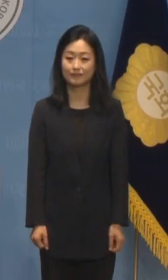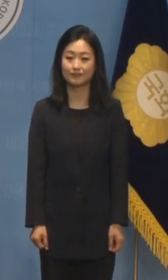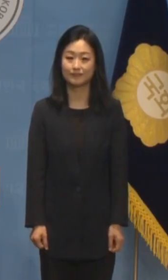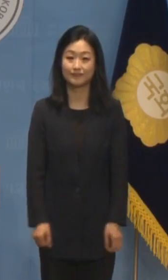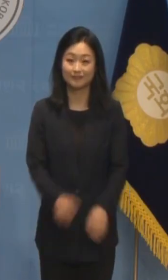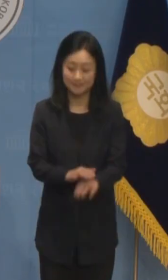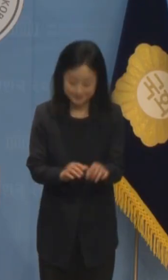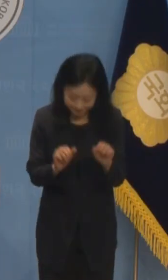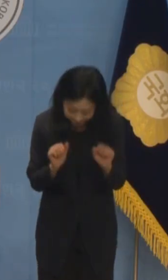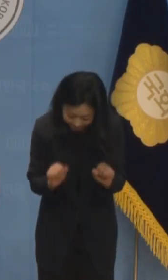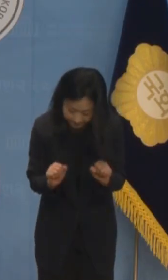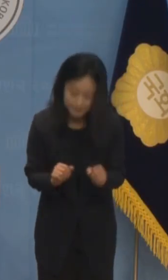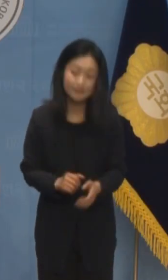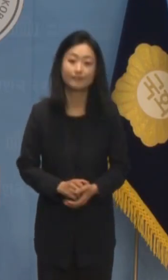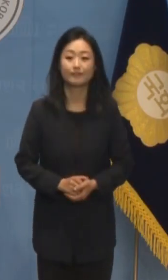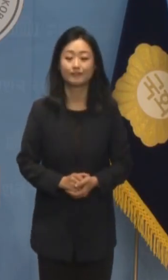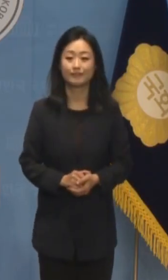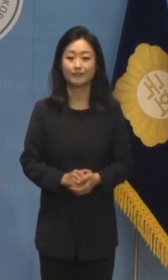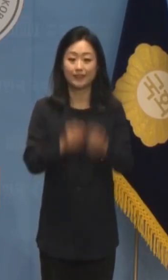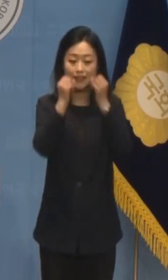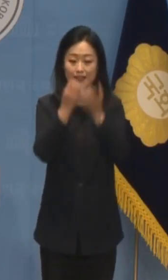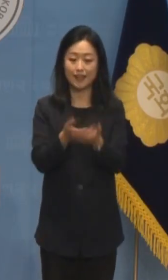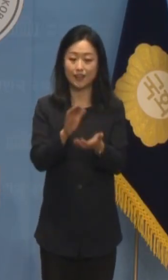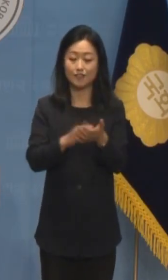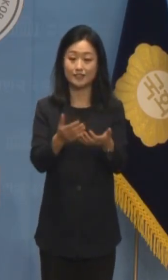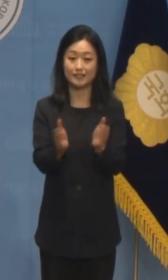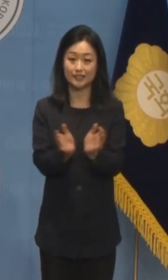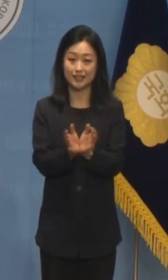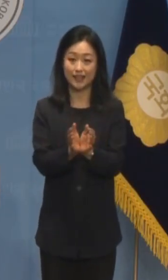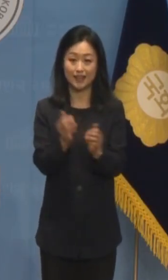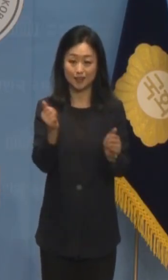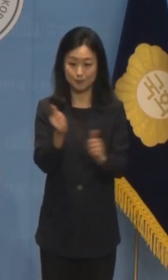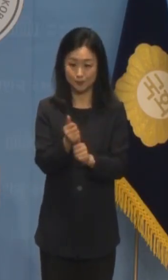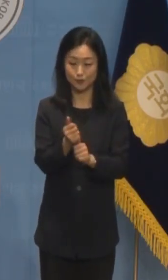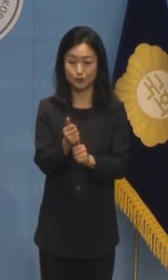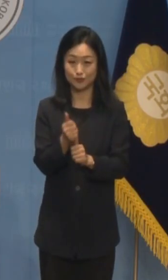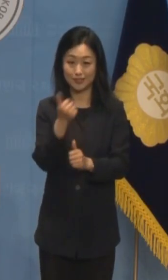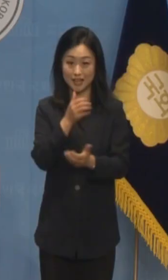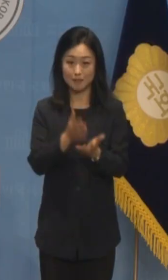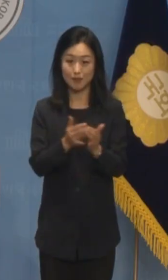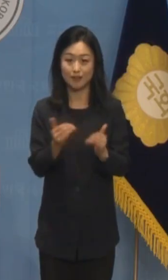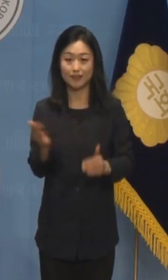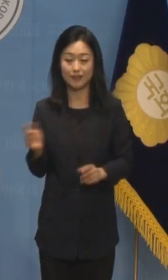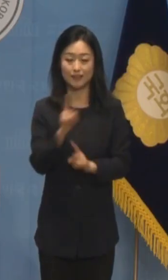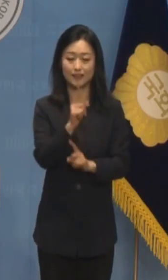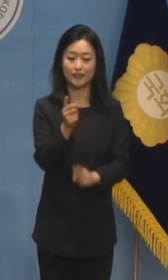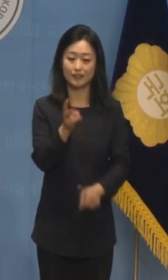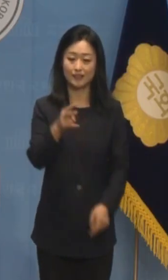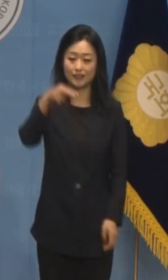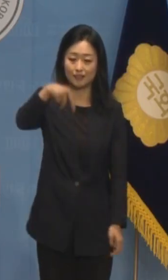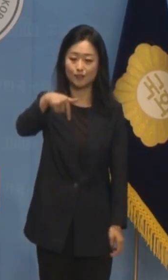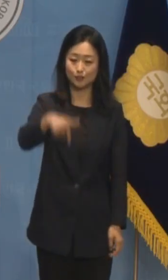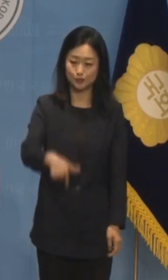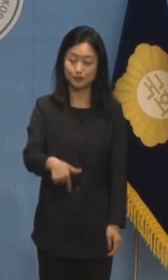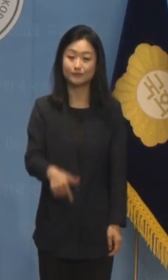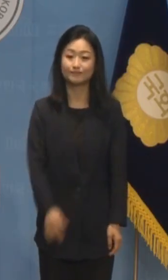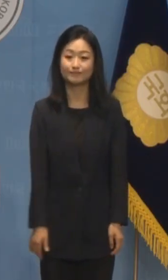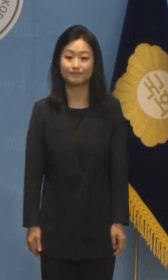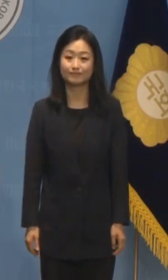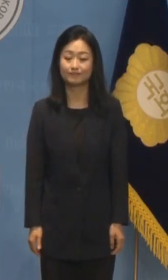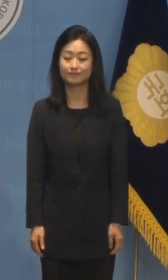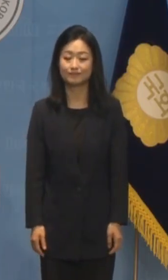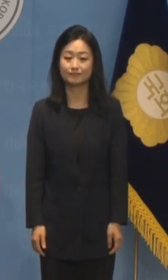안녕하십니까 개혁신당 부대변인 이해수기입니다 오늘의 브리핑을 시작하겠습니다